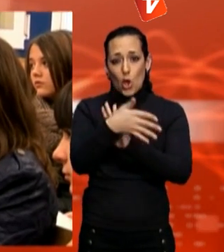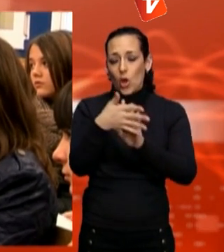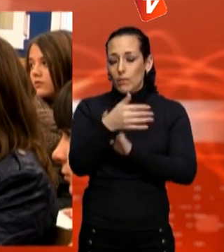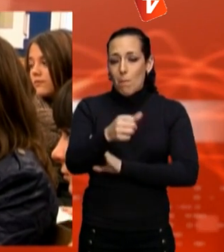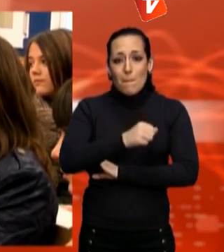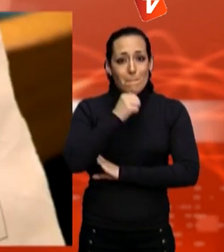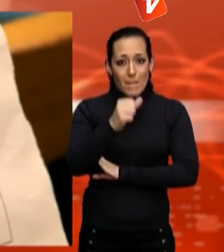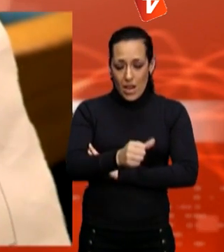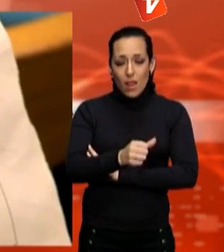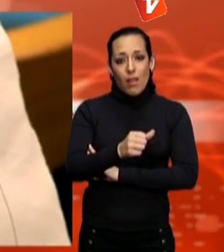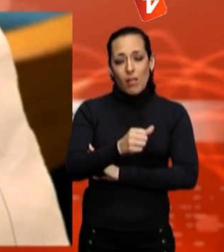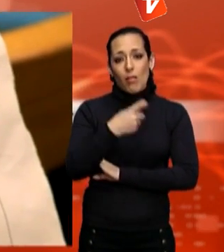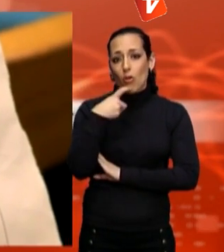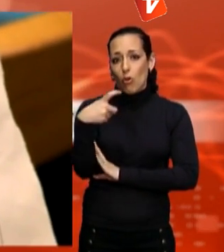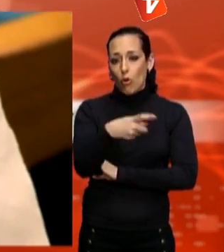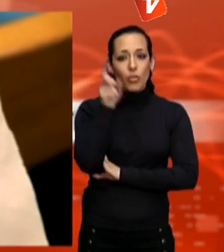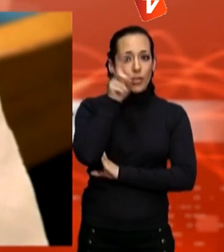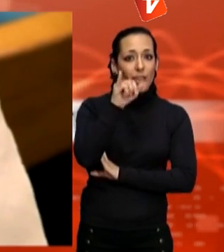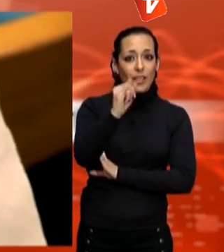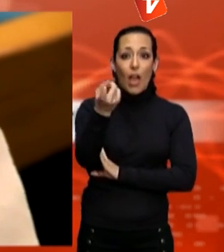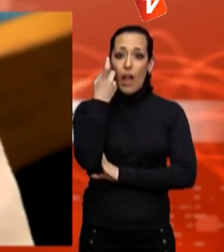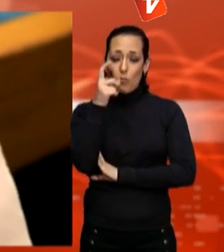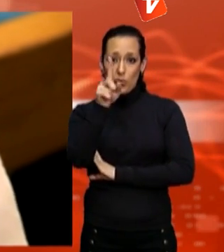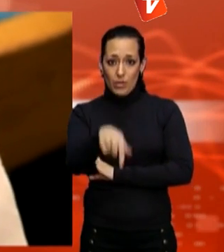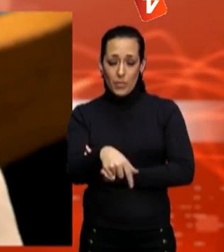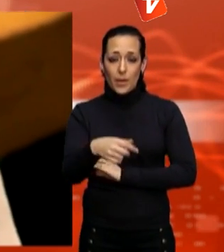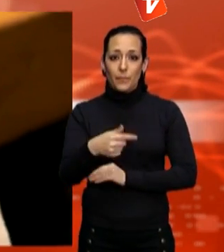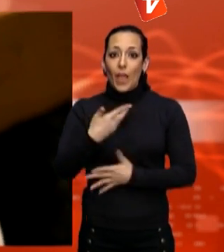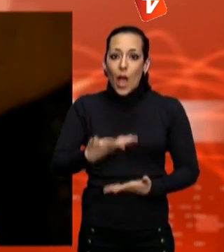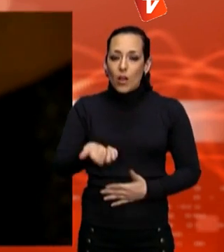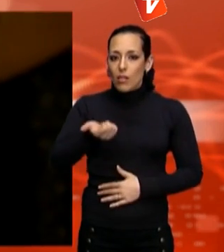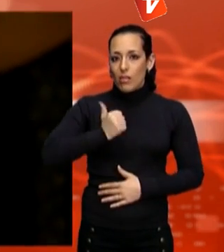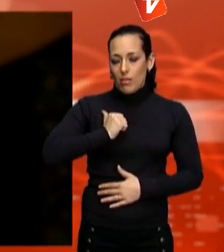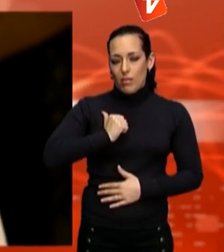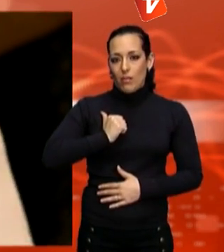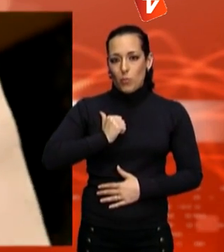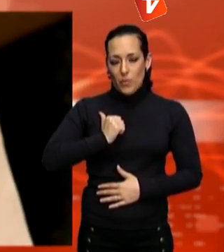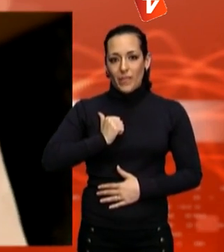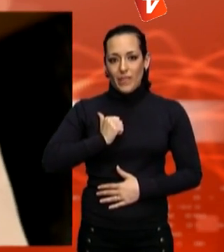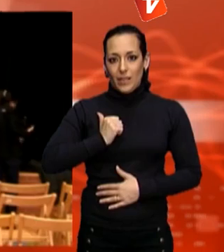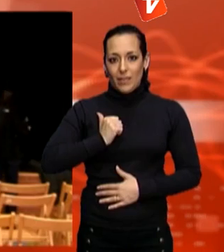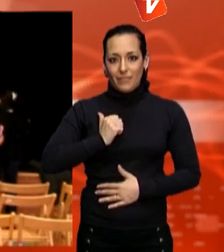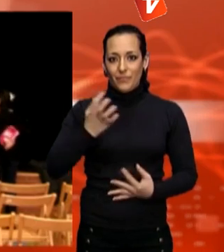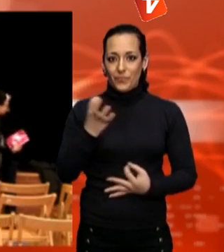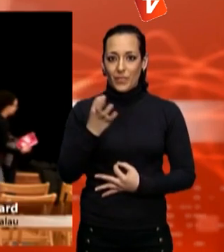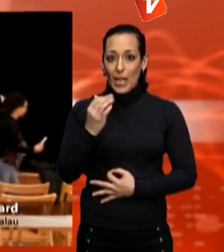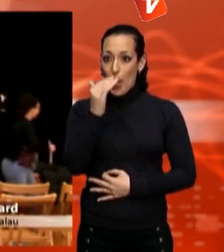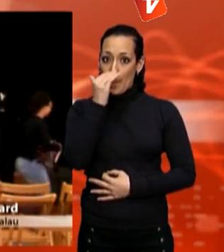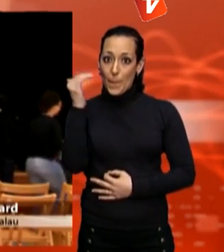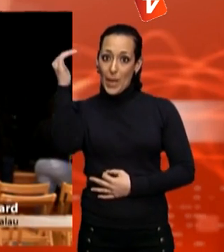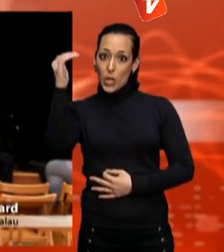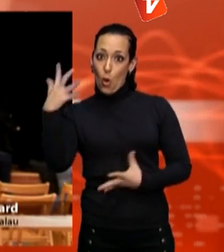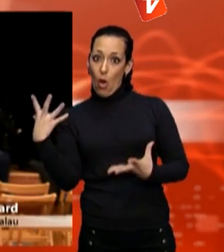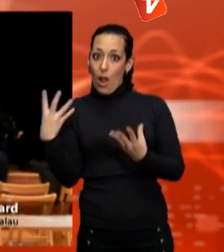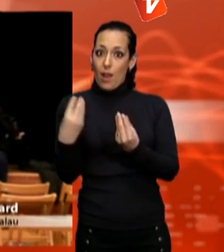problemes del bullying és detectar-lo. S'aprofiten sobretot quan l'adult no hi és. Llavors és molt important